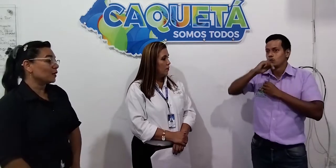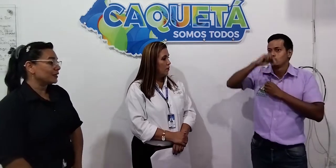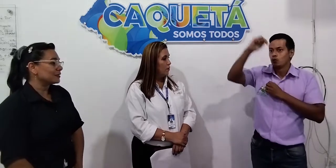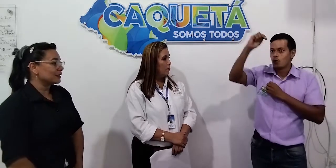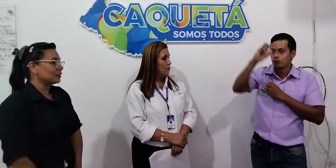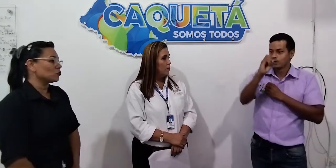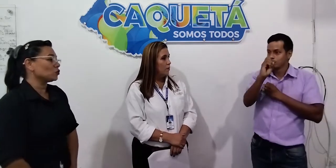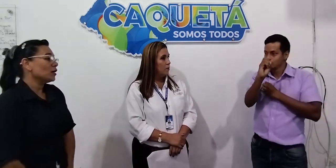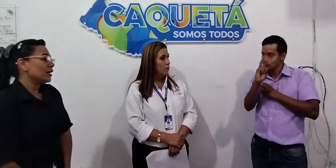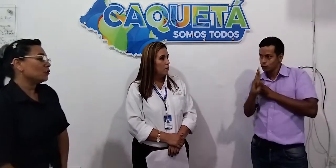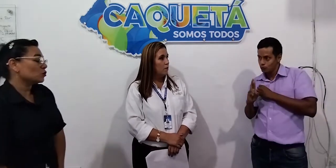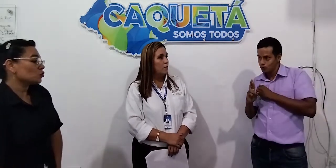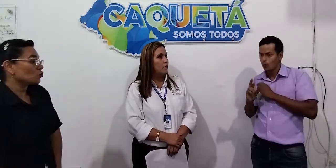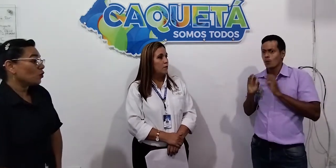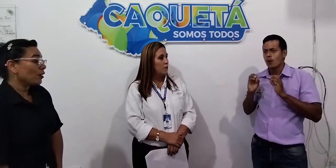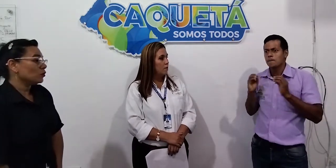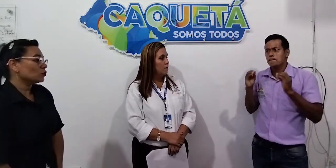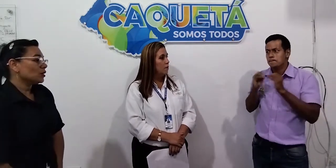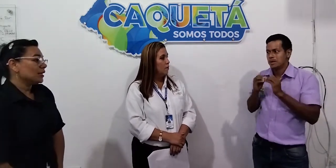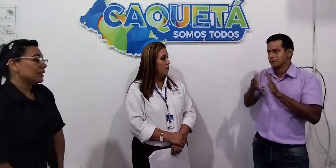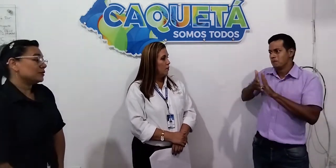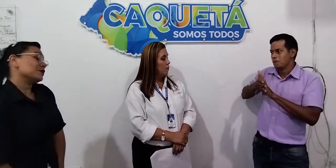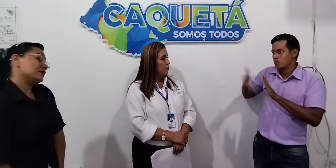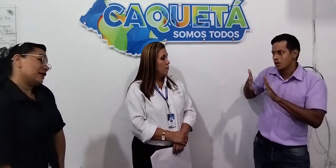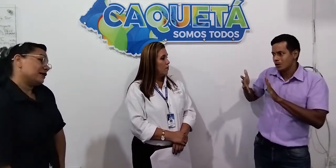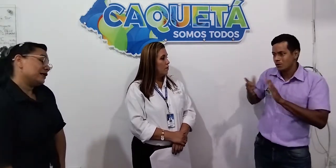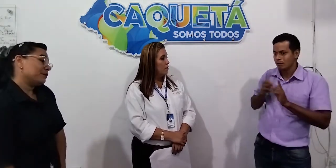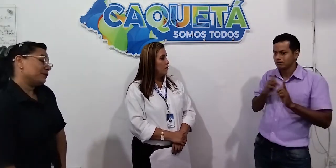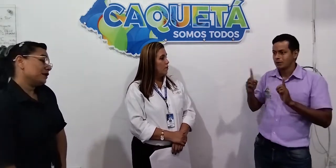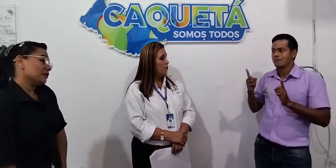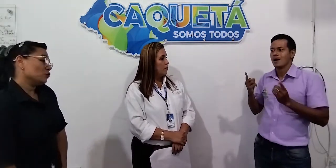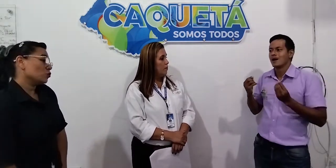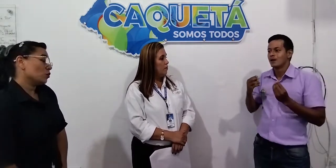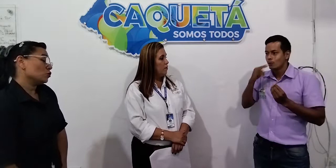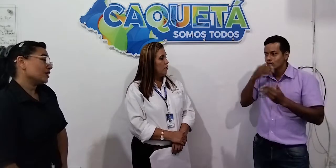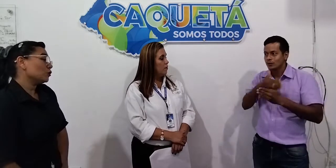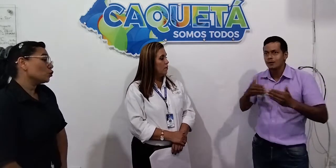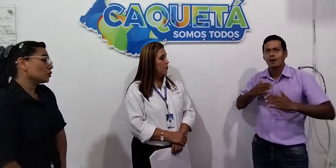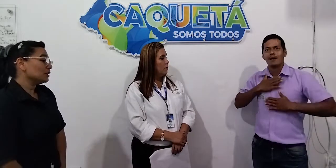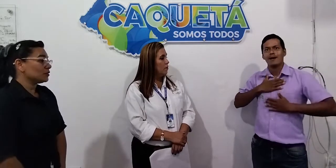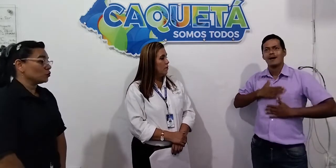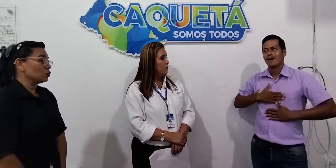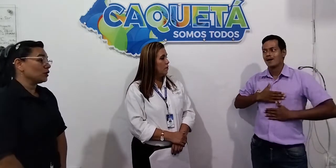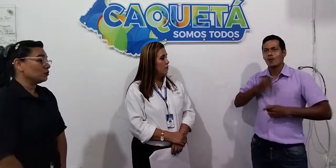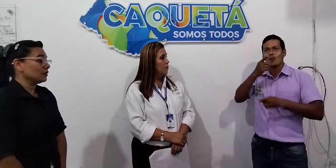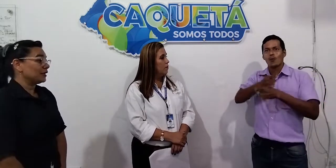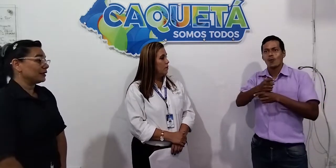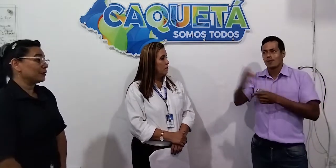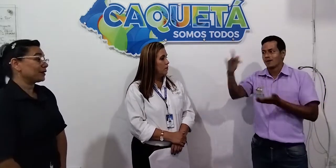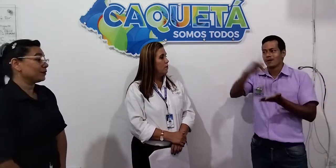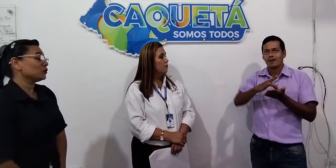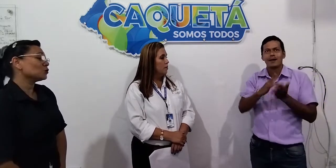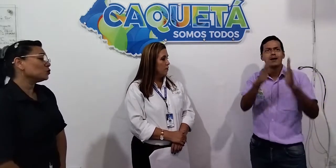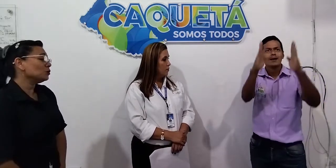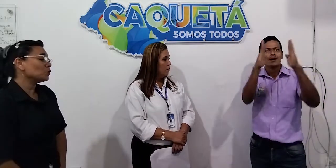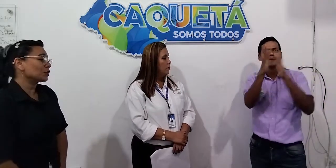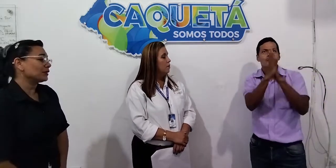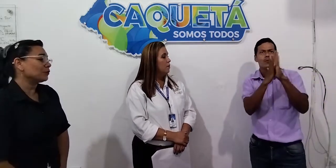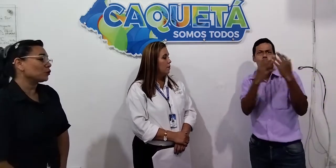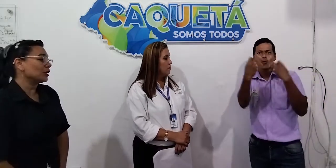planes que tenemos en nuestros pueblos, en especial en los pueblos del norte y del sur del departamento. Es muy importante porque